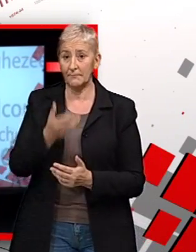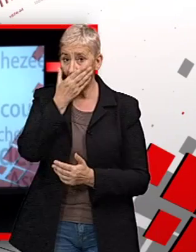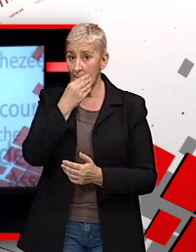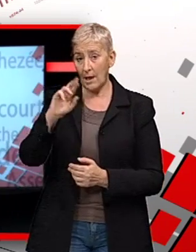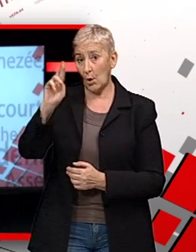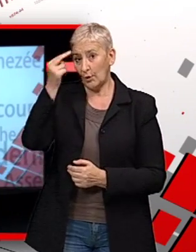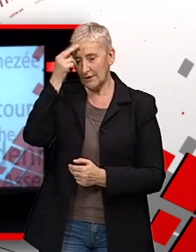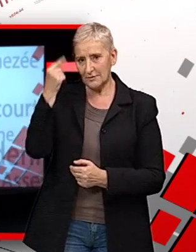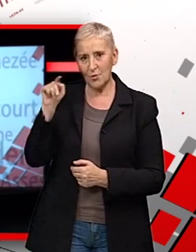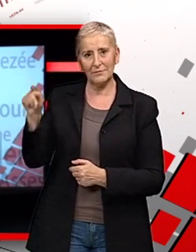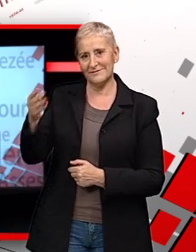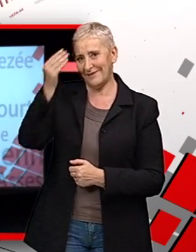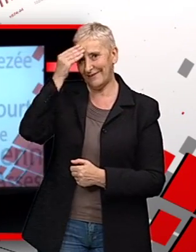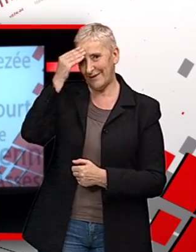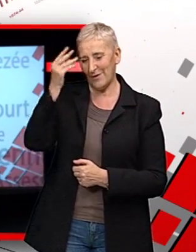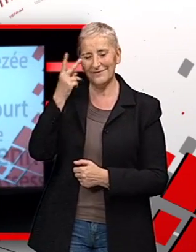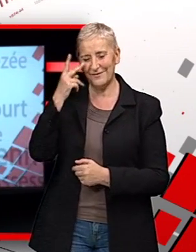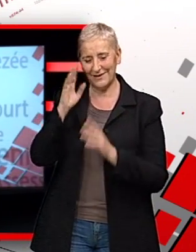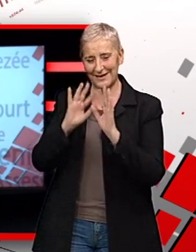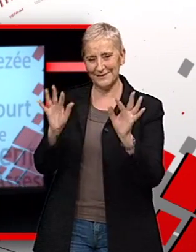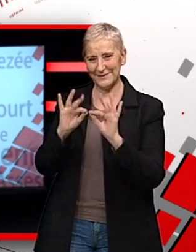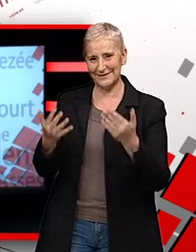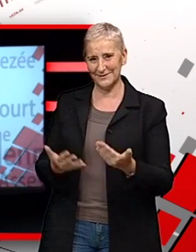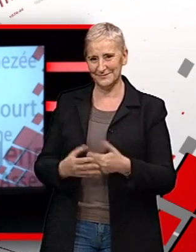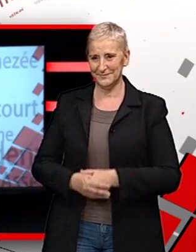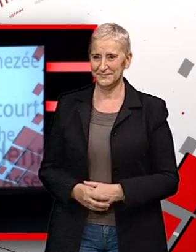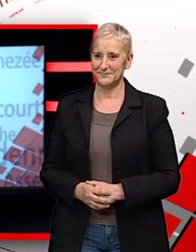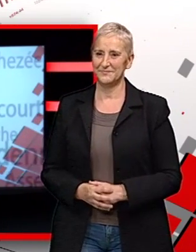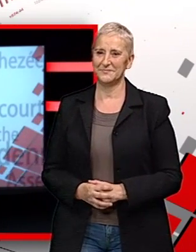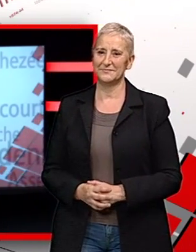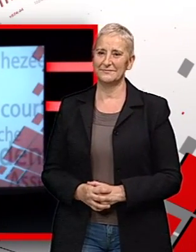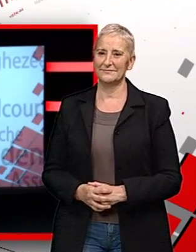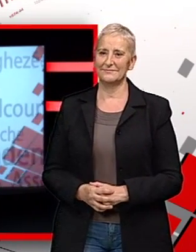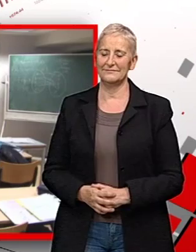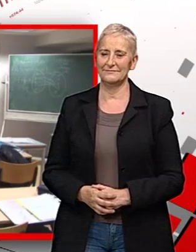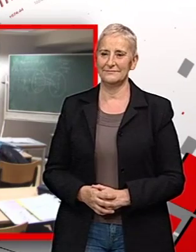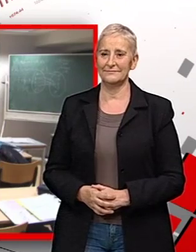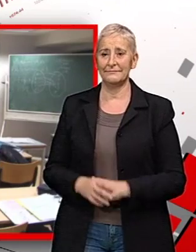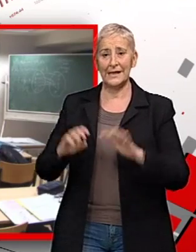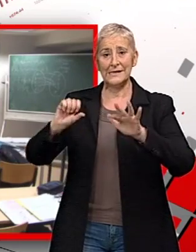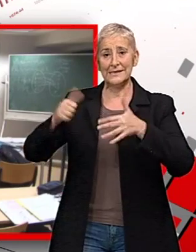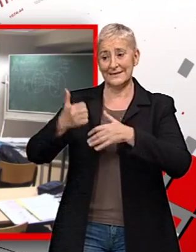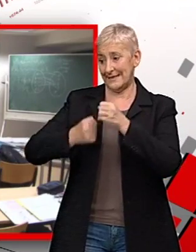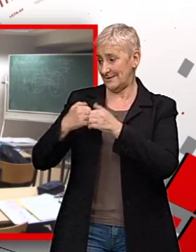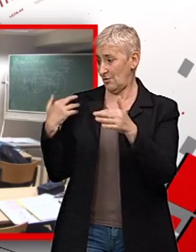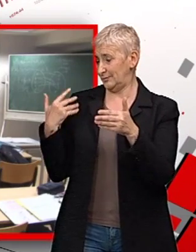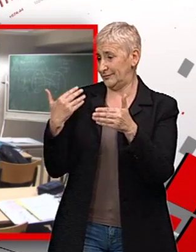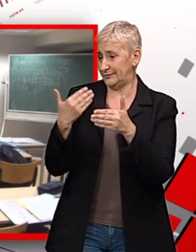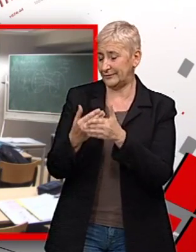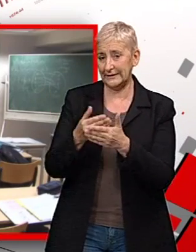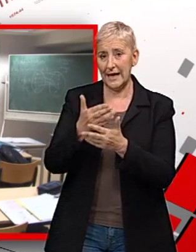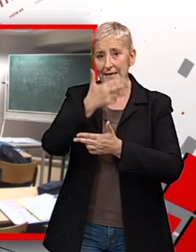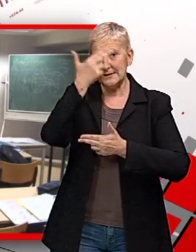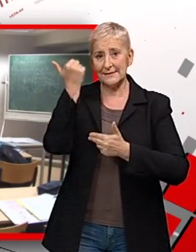reconnaissance. Comme nous l'explique Joël Jansens sur des images de Stéphane Aubé. Depuis 16 ans, l'école Sainte-Marie à Namur abrite